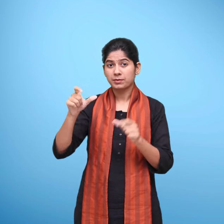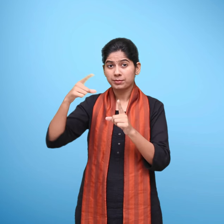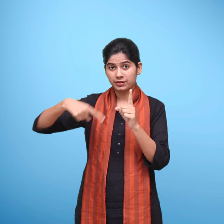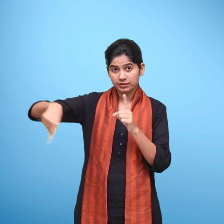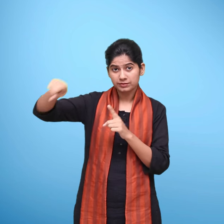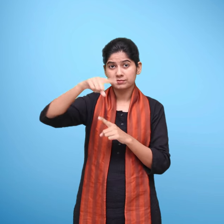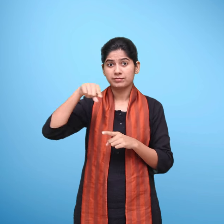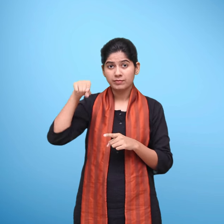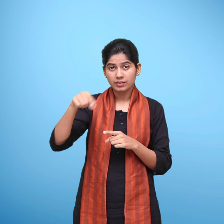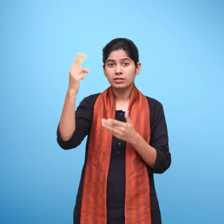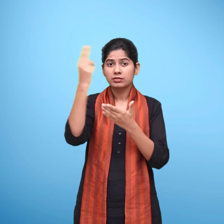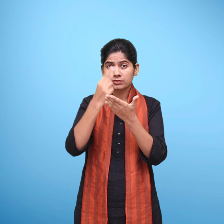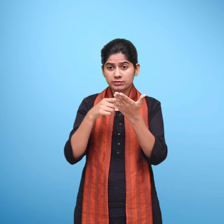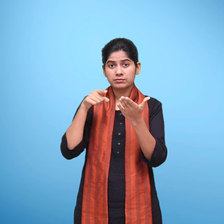भूपाल मध्यप्रदेश